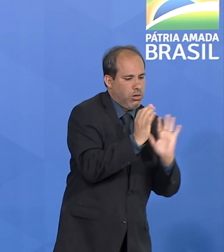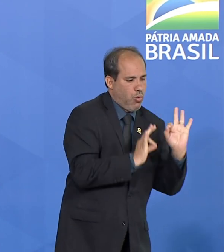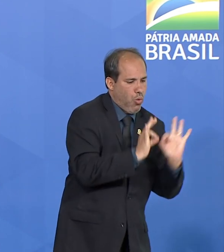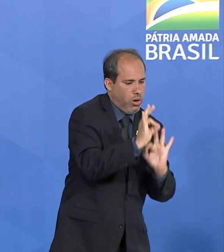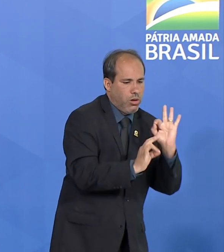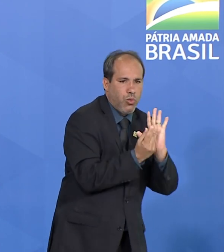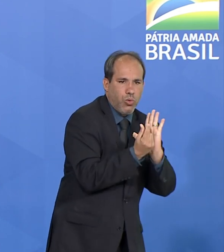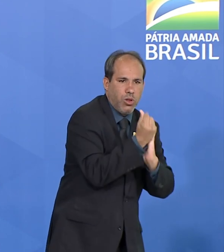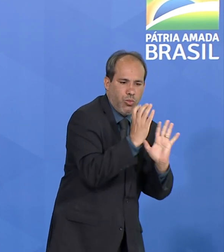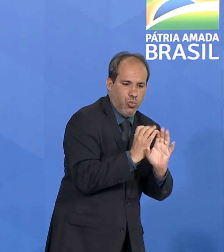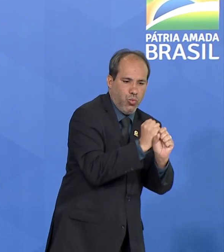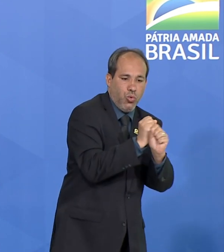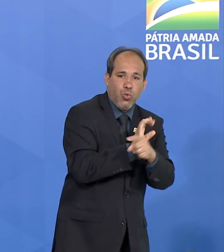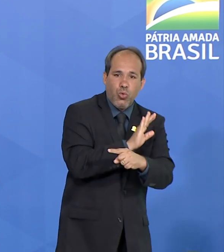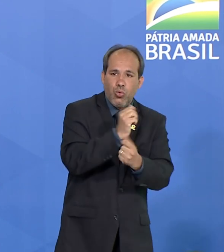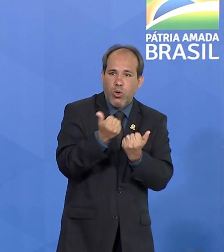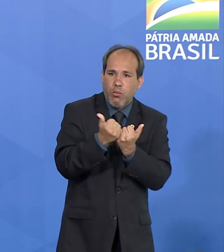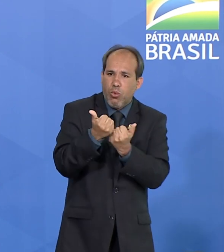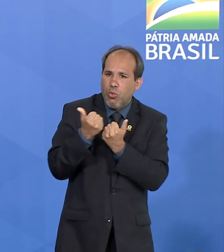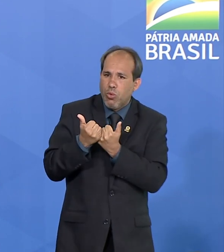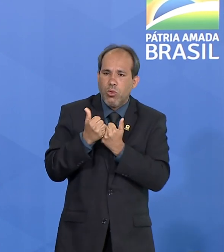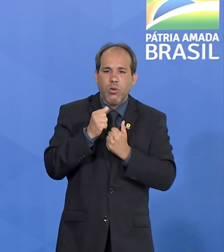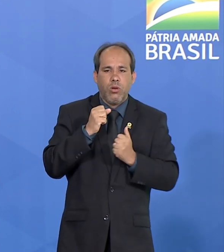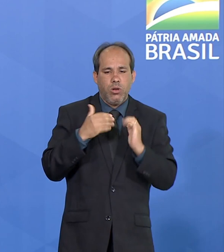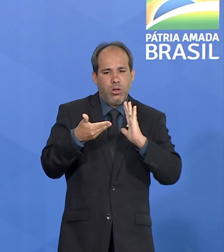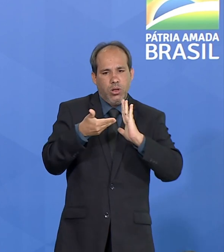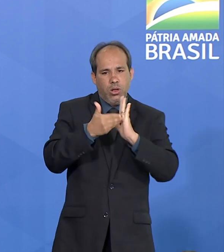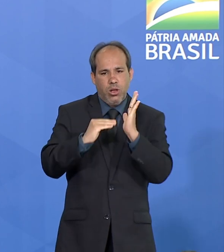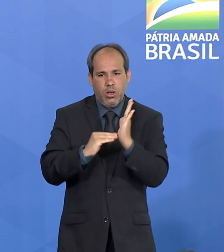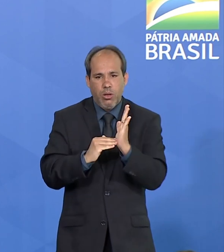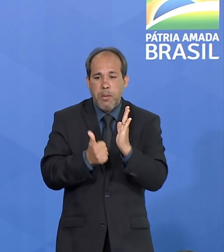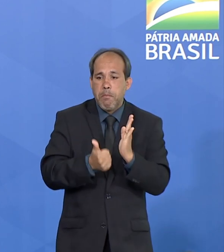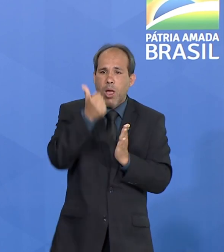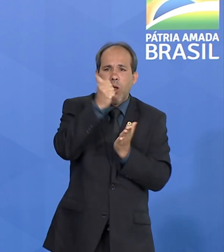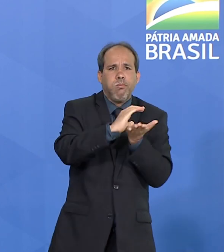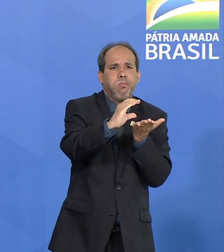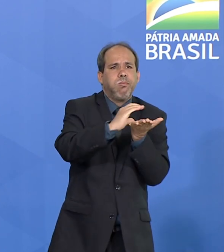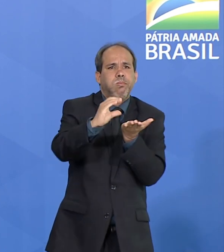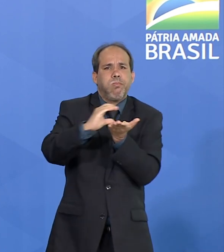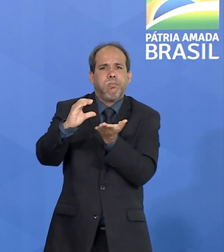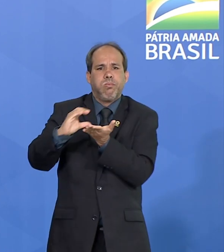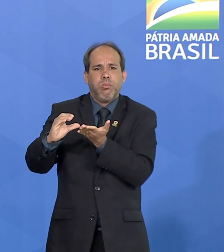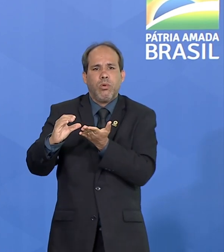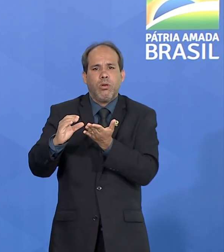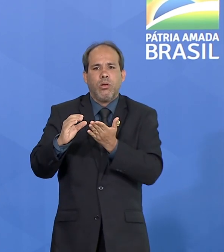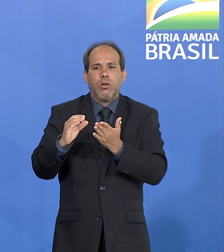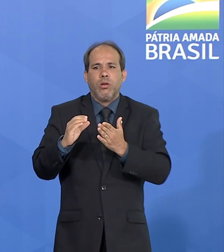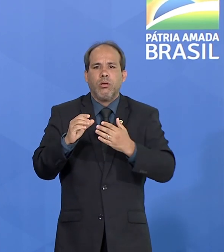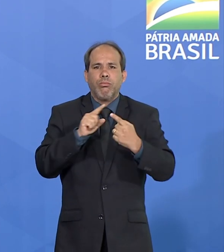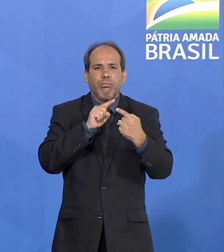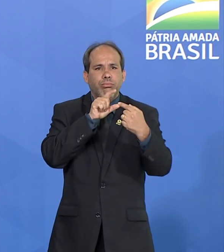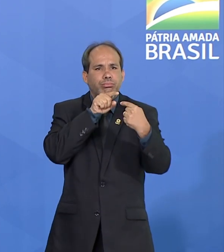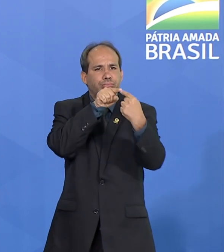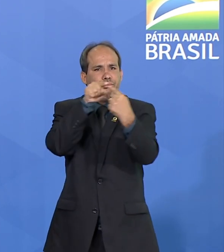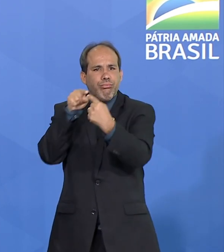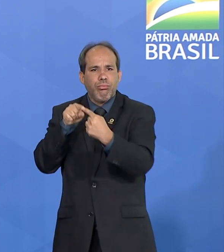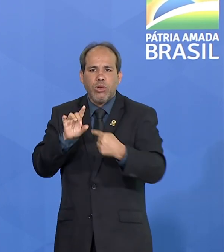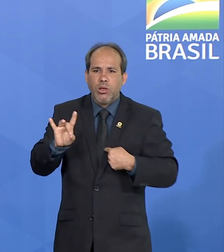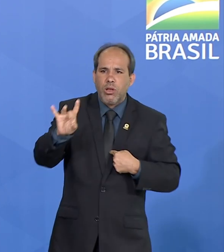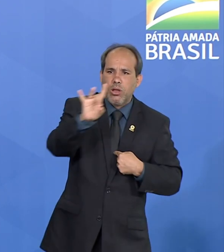ano, junto com a Câmara, junto com o Senado, para termos melhores recursos para alocar nos tetos de média e alta